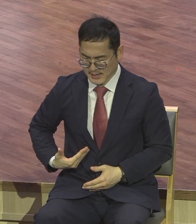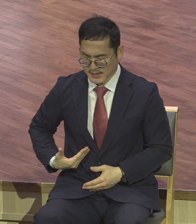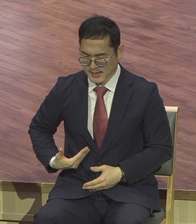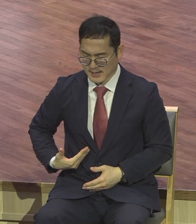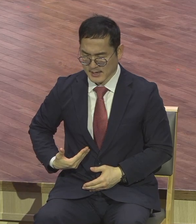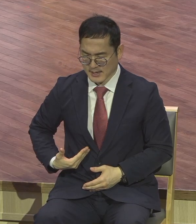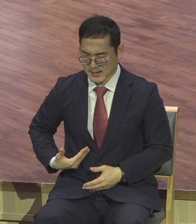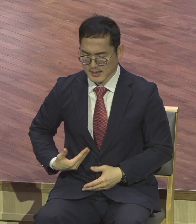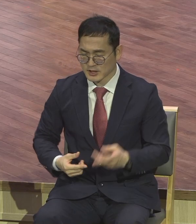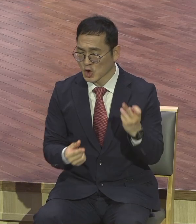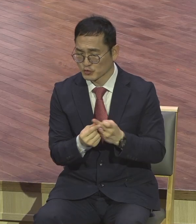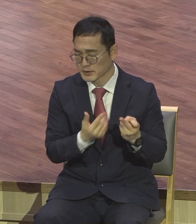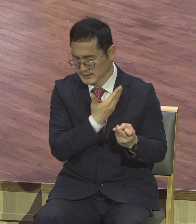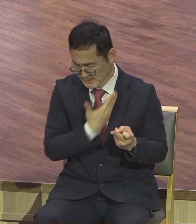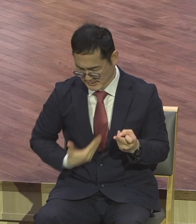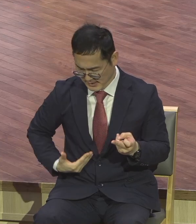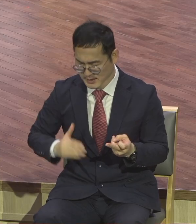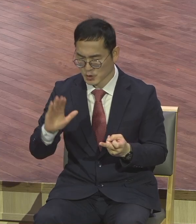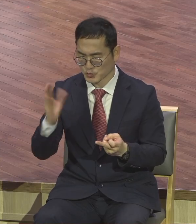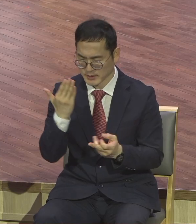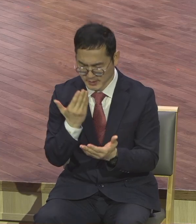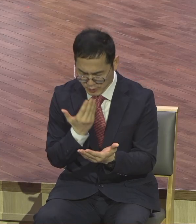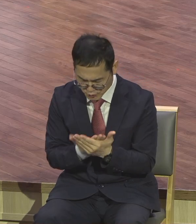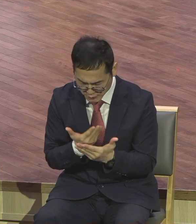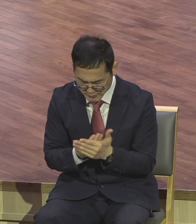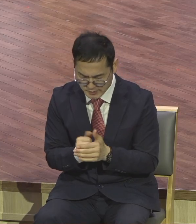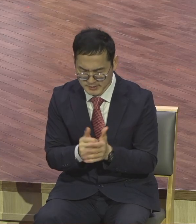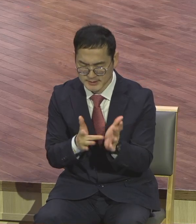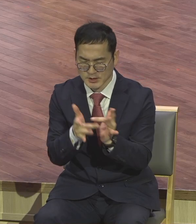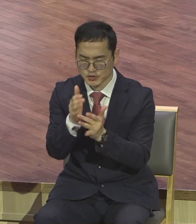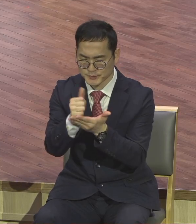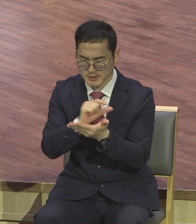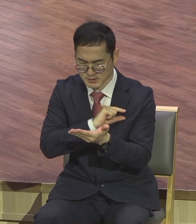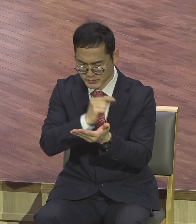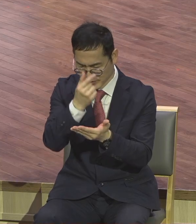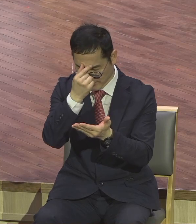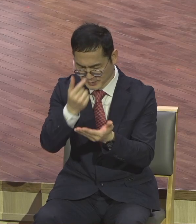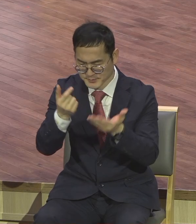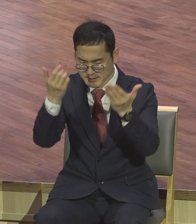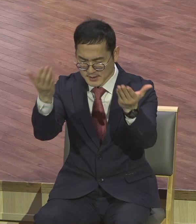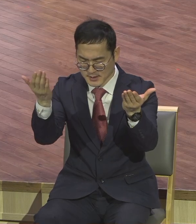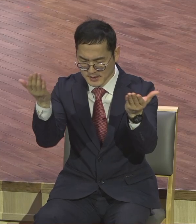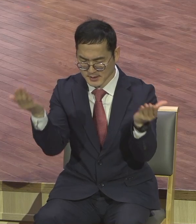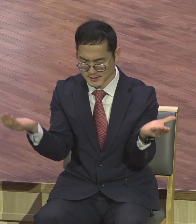제자들 다 되게 하여 조사사 예수의 성 받들어 기도합니다. 아멘